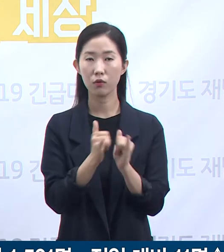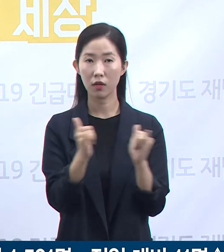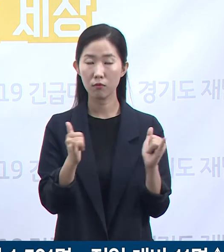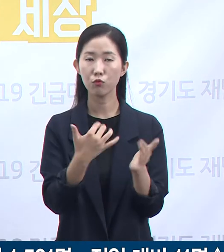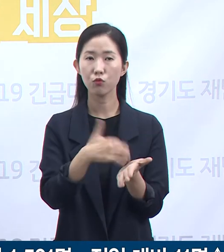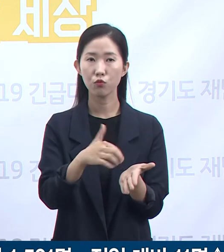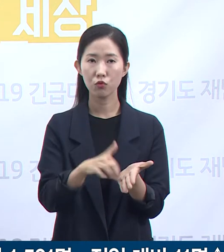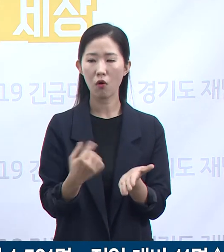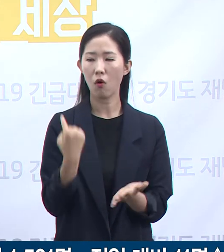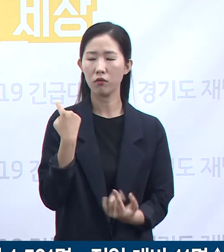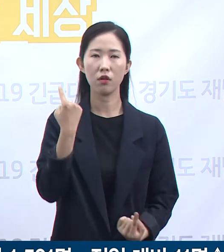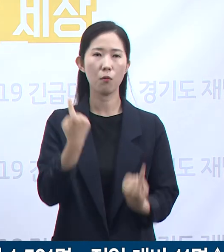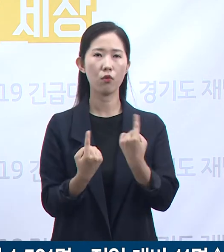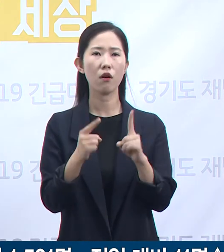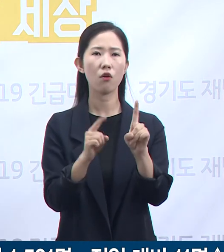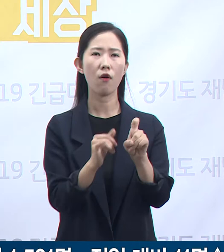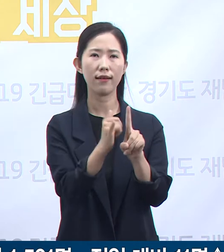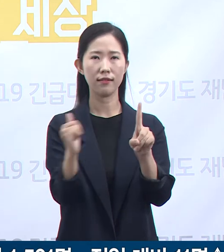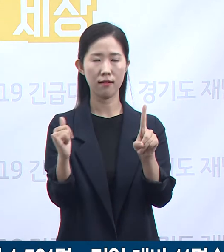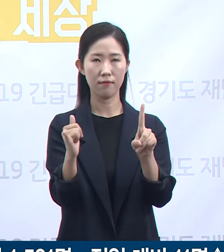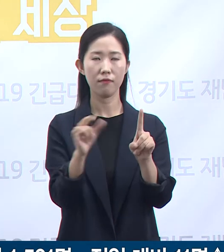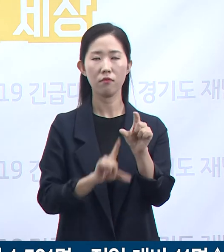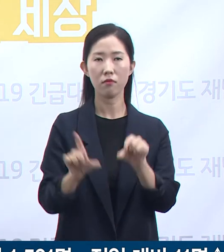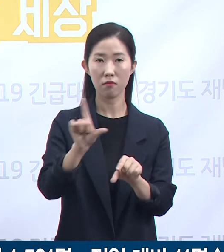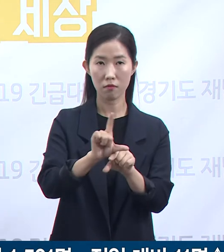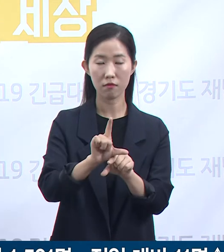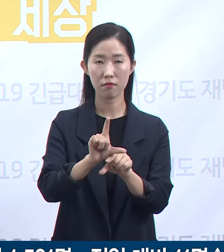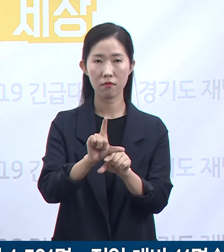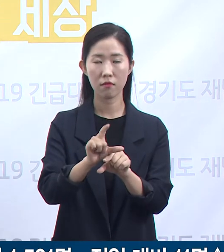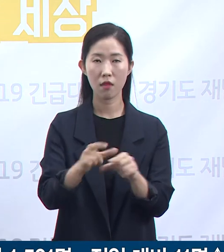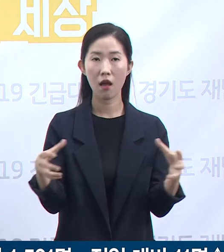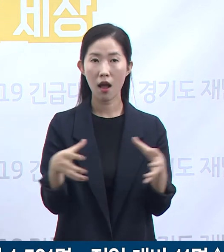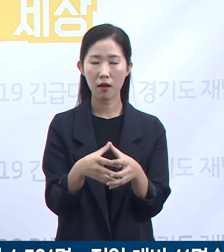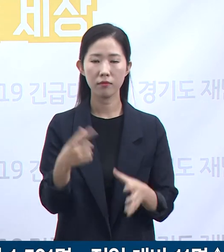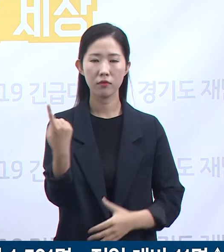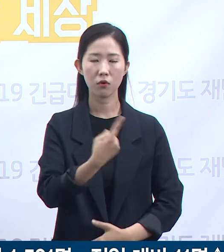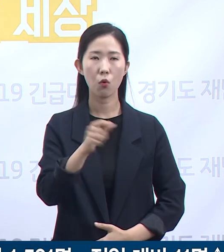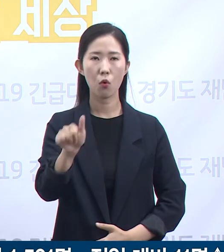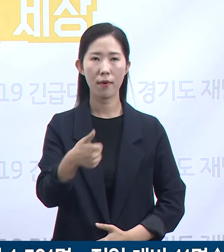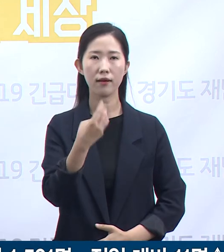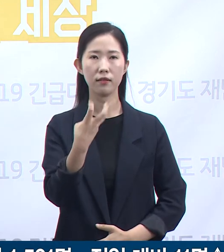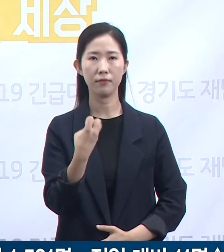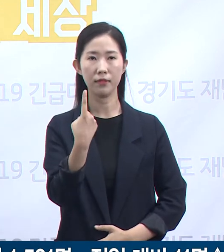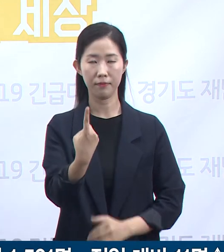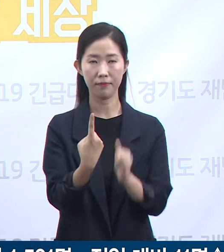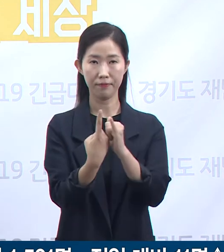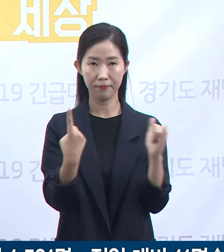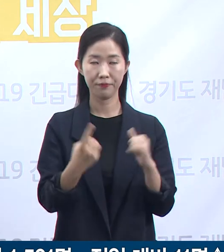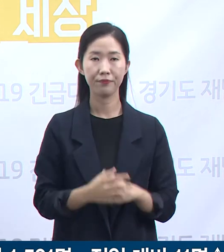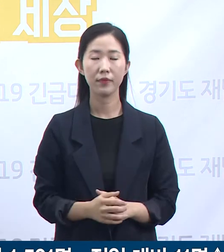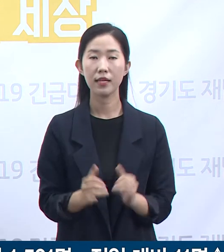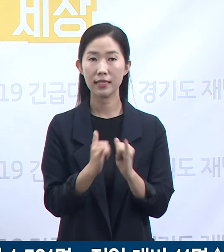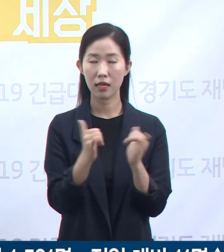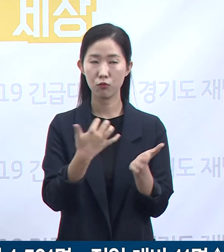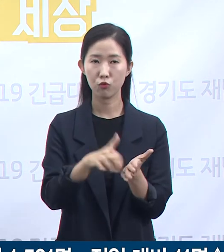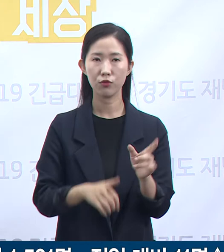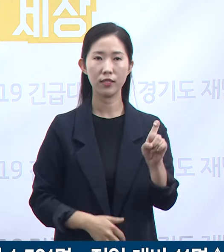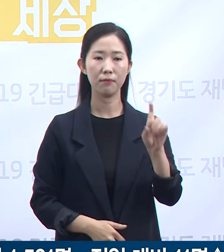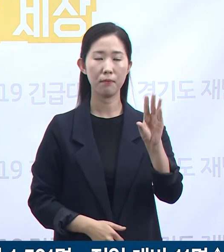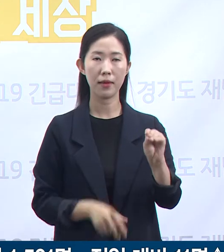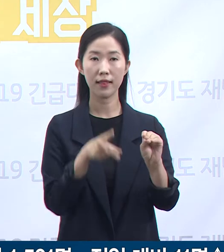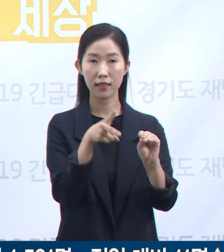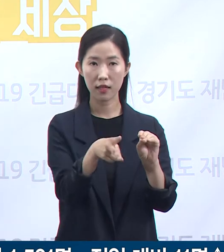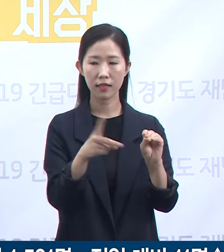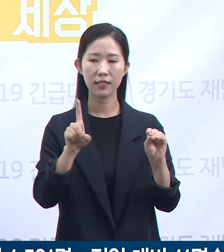전일 오전 0시 대비 11명이 증가한 총 1,531명입니다. 인구 10만 명당 확진자 발생